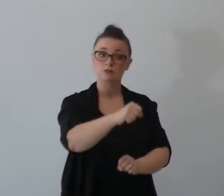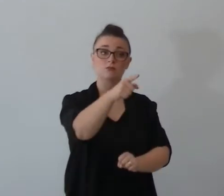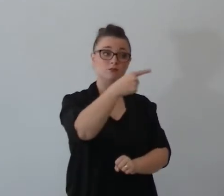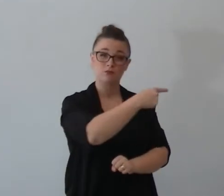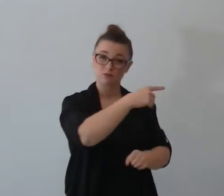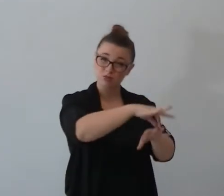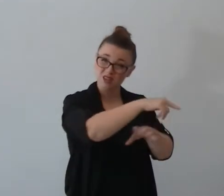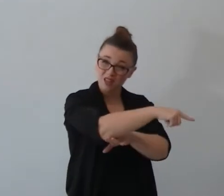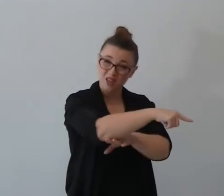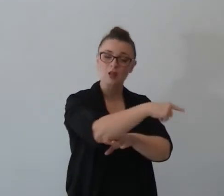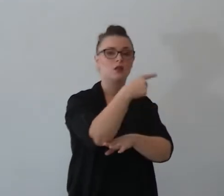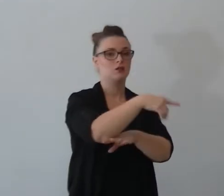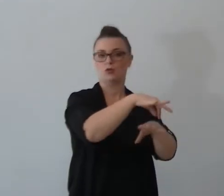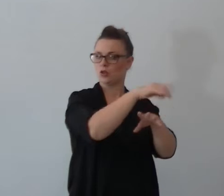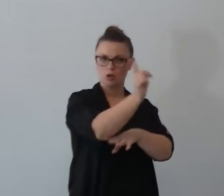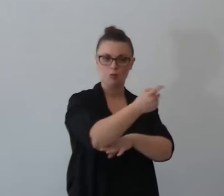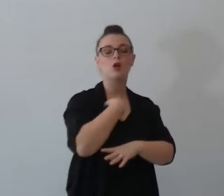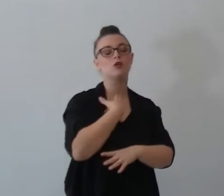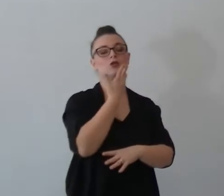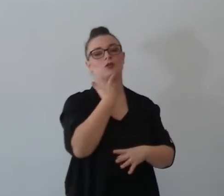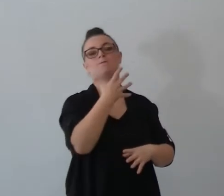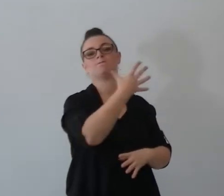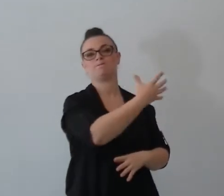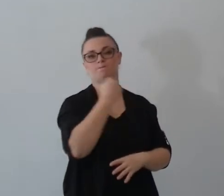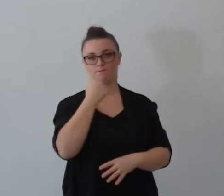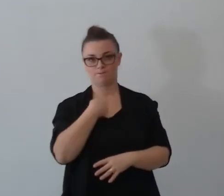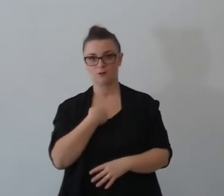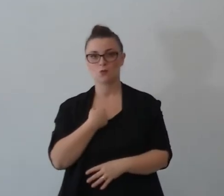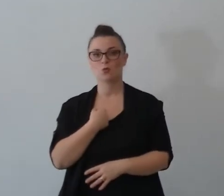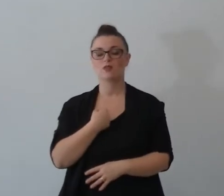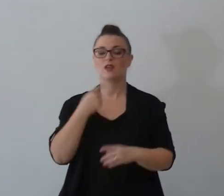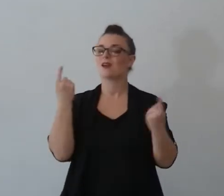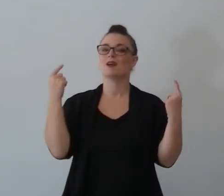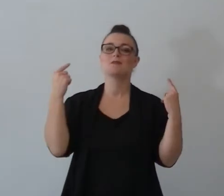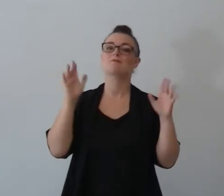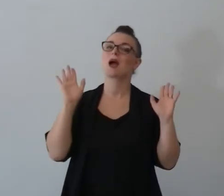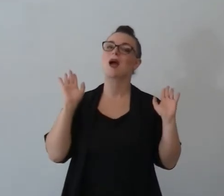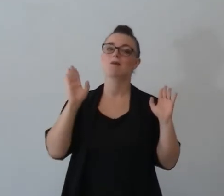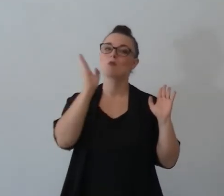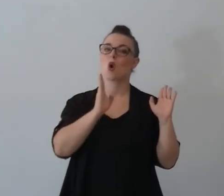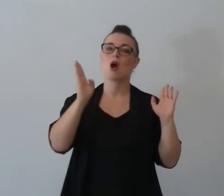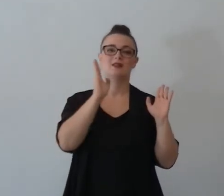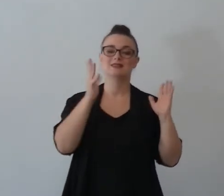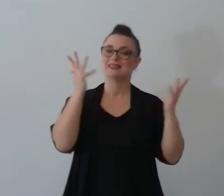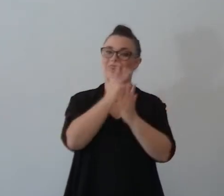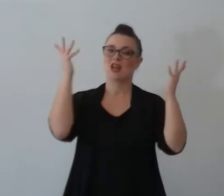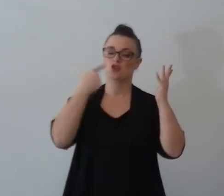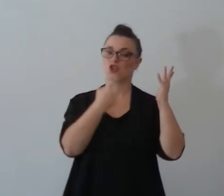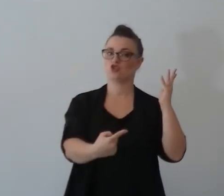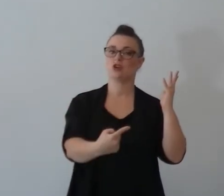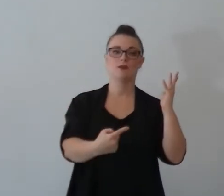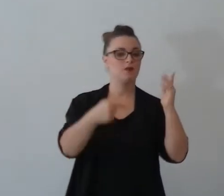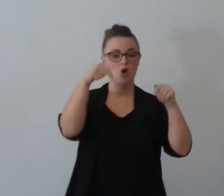nell'aia e non perché tu sei bella di Sina perché io voglio amarti davanti al Signore la quarta cosa che